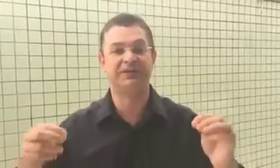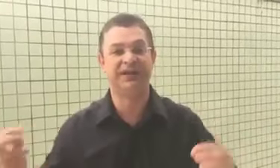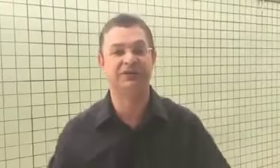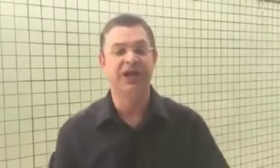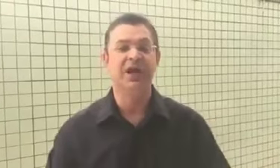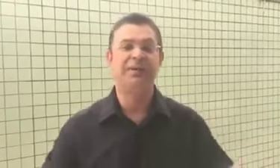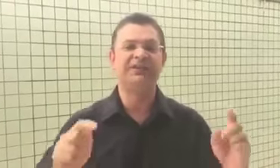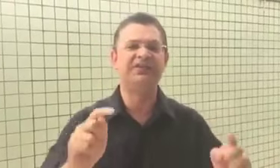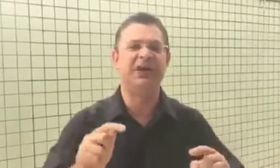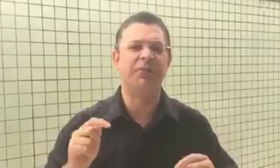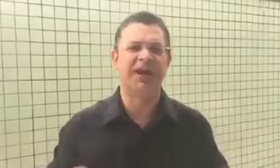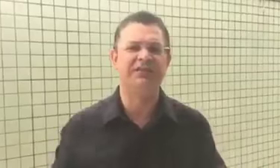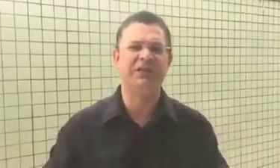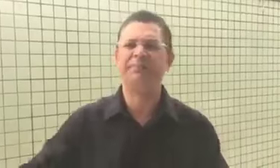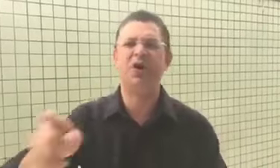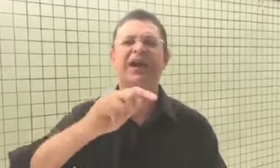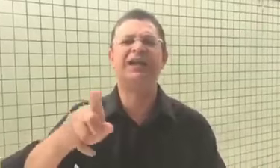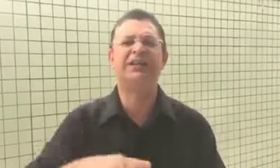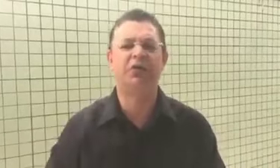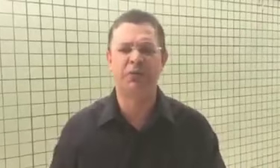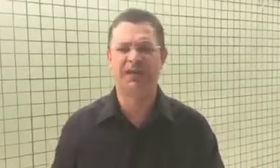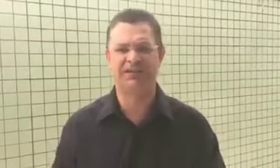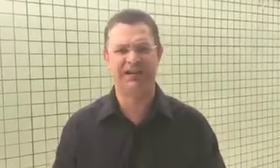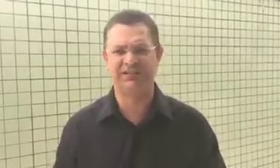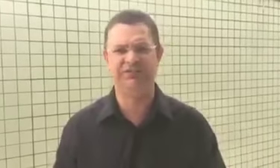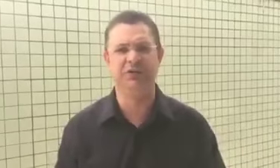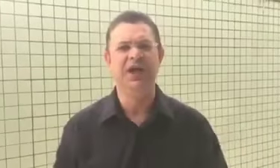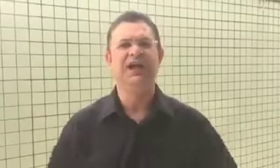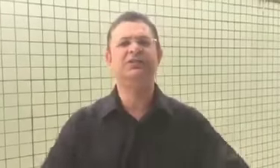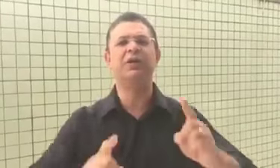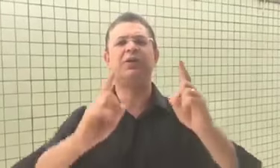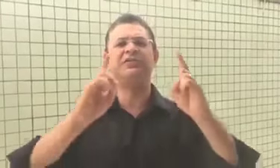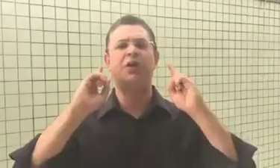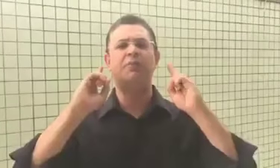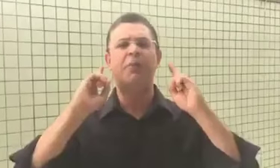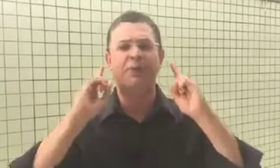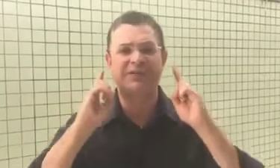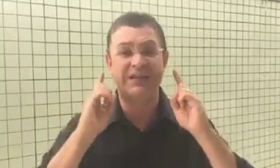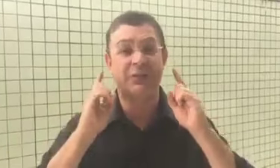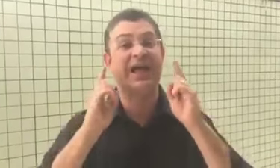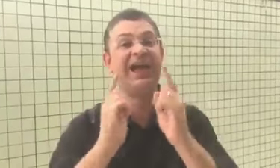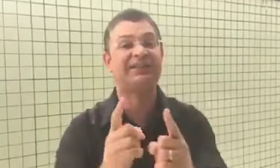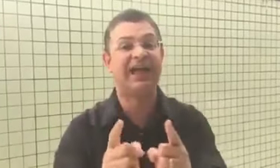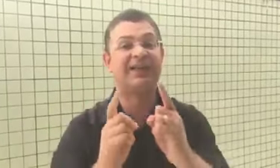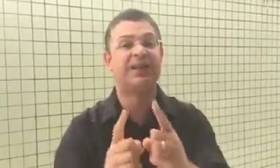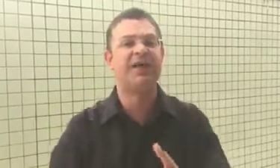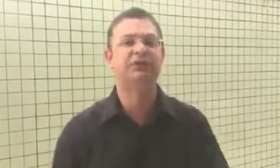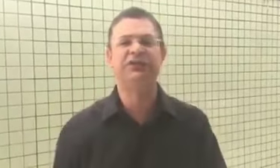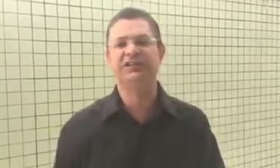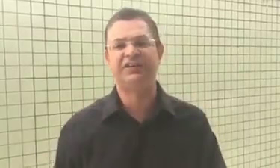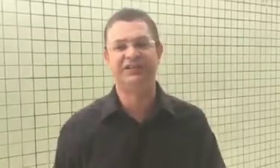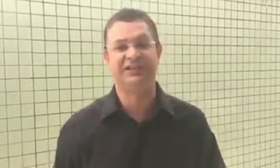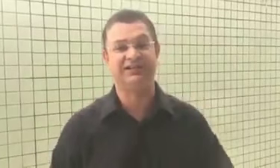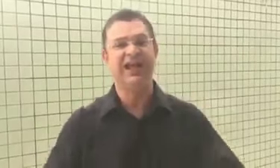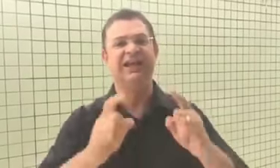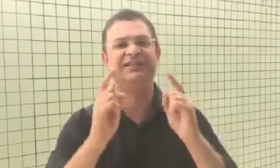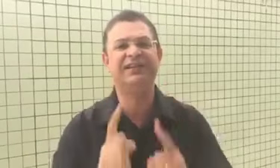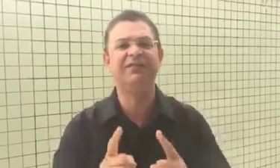brasileiros para a gente tirar o Brasil da pior crise econômica que já se viu. Então, eu quero registrar o meu protesto a esta meia dúzia de artistas e sim